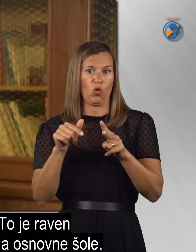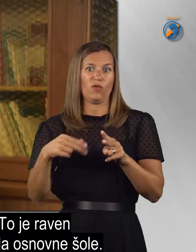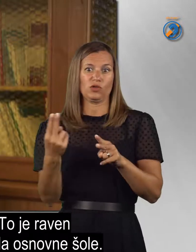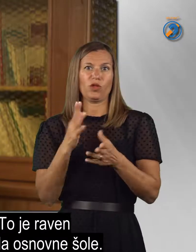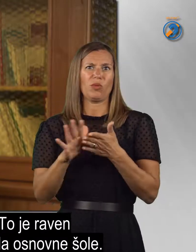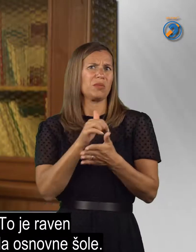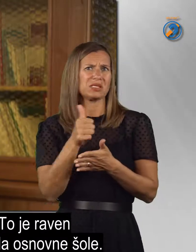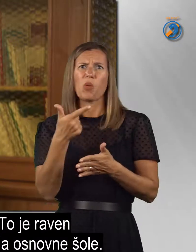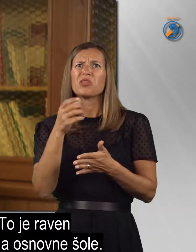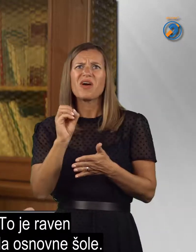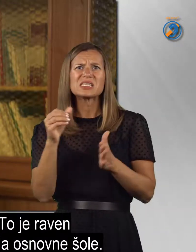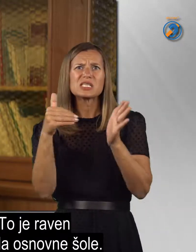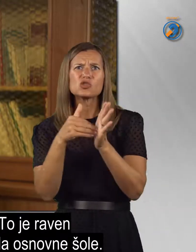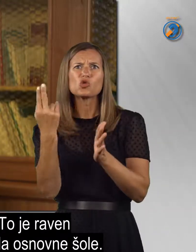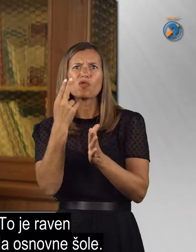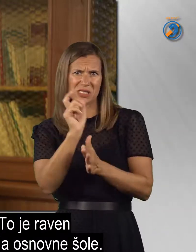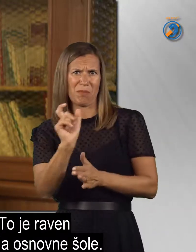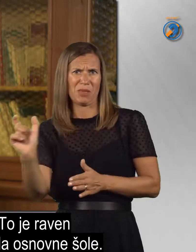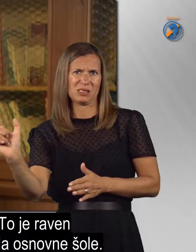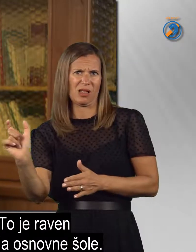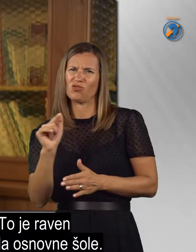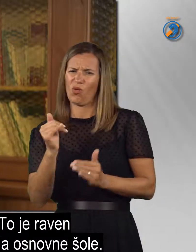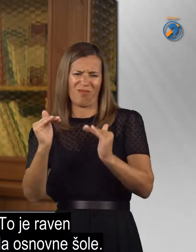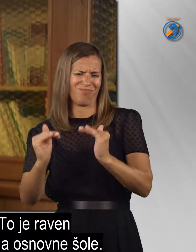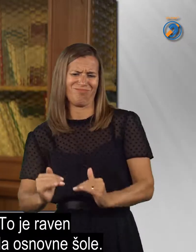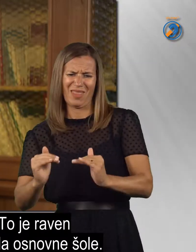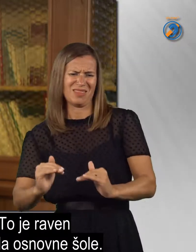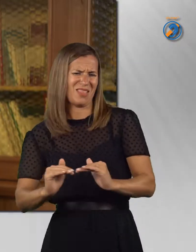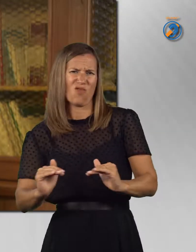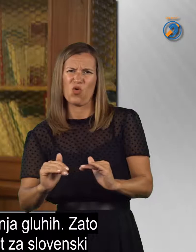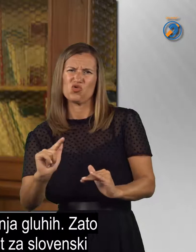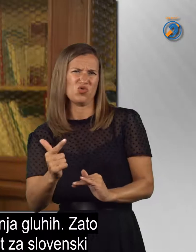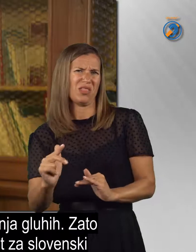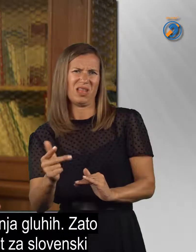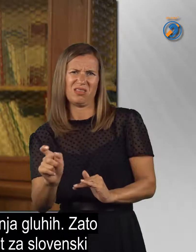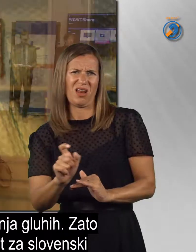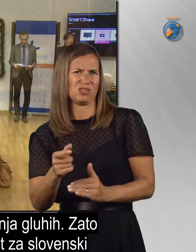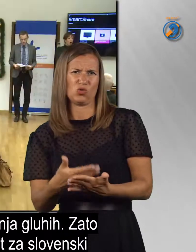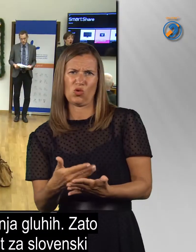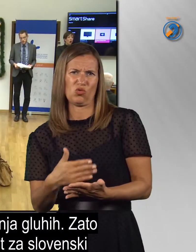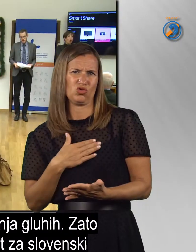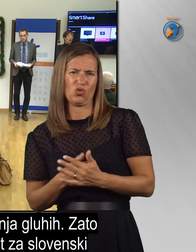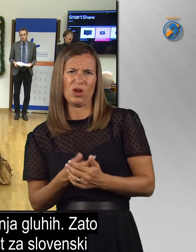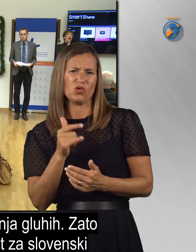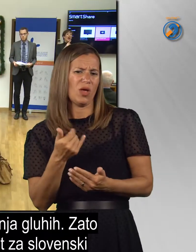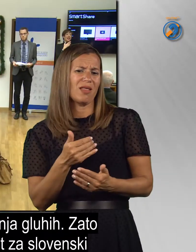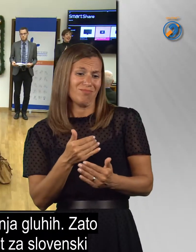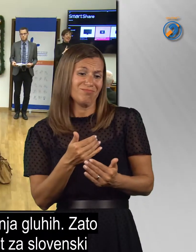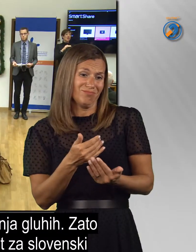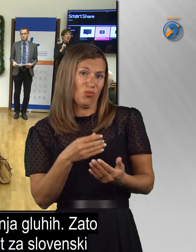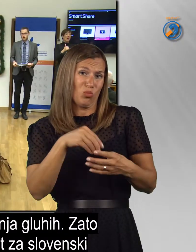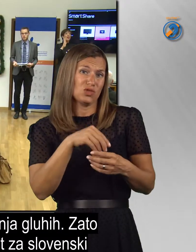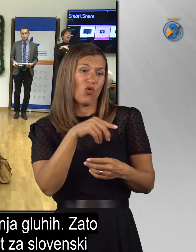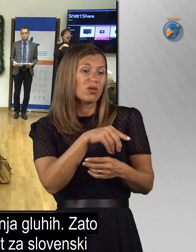tisoč slovenskih besed. To je nivo drugega tetega razreda osnovne šole. To je nivo izbežovanja gluhih. Zato